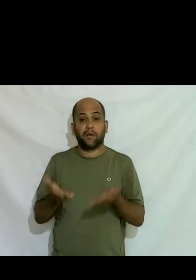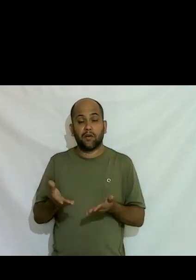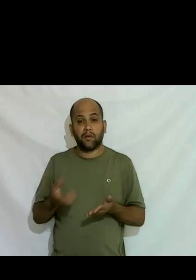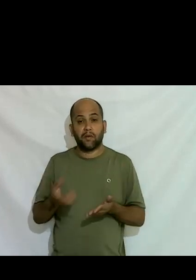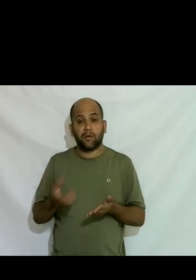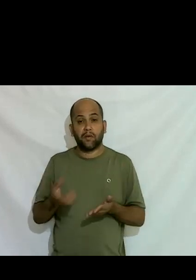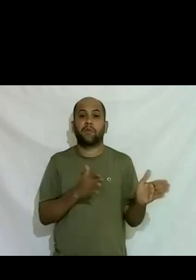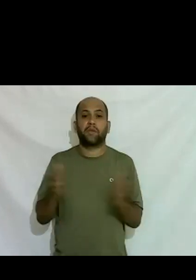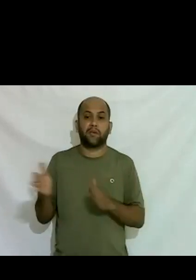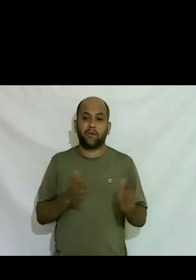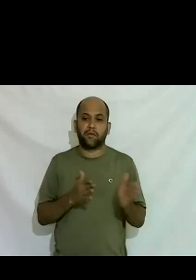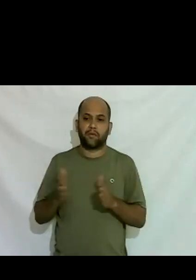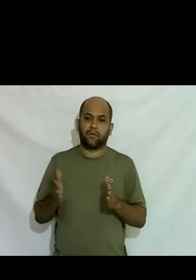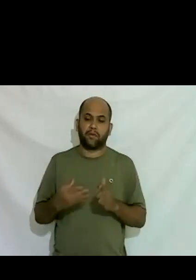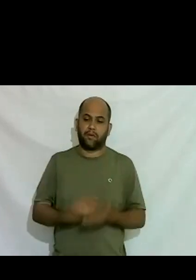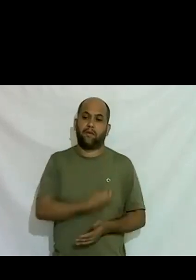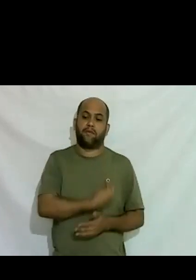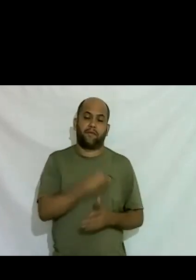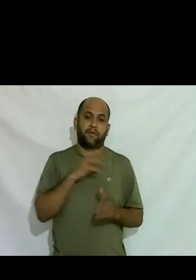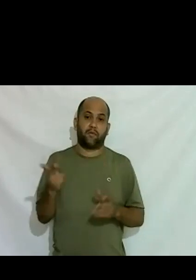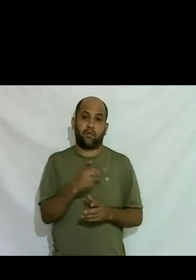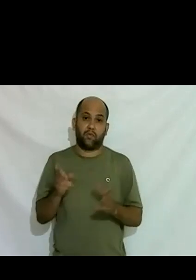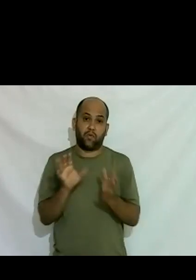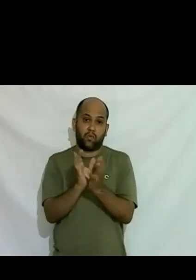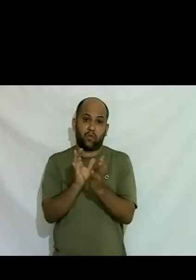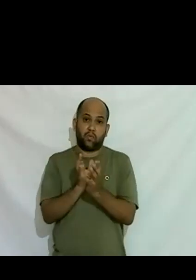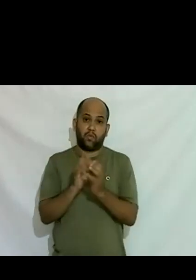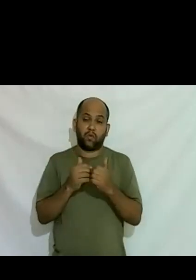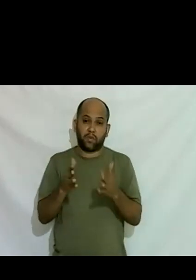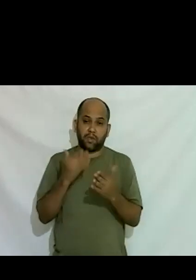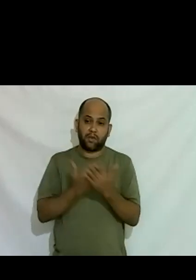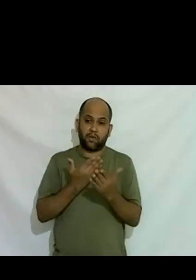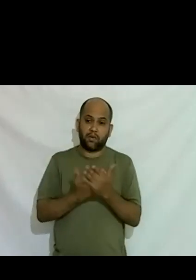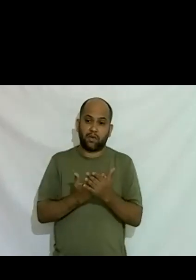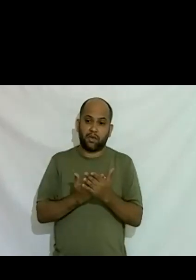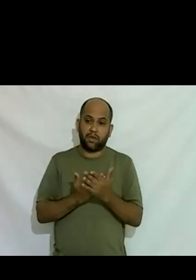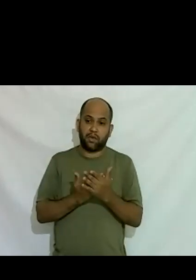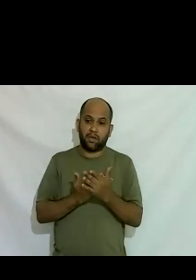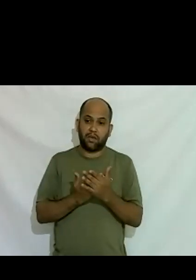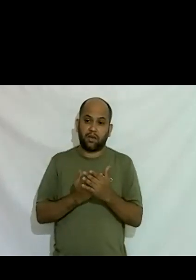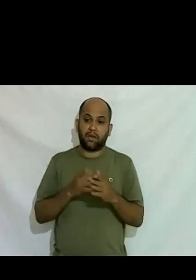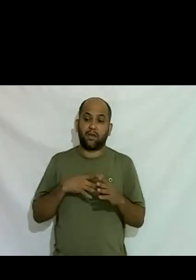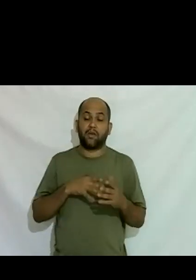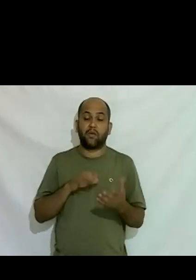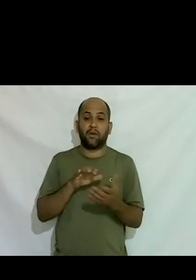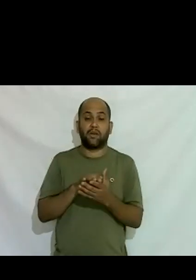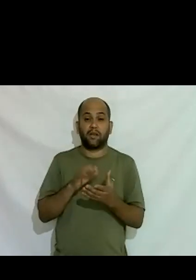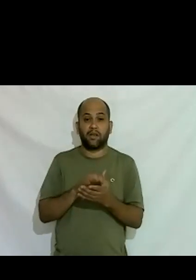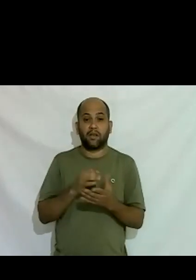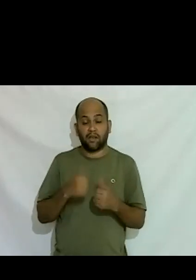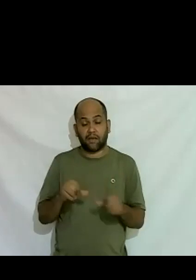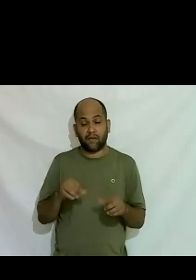convivendo com esses dois grupos e começando a estudar quando eu tava com minha segunda esposa eu conheci um